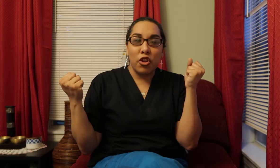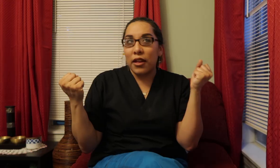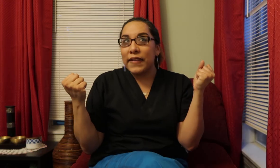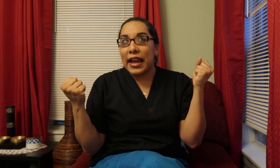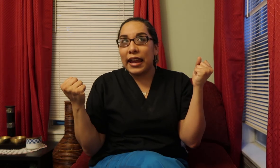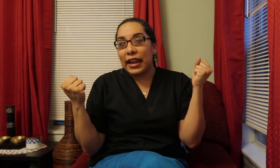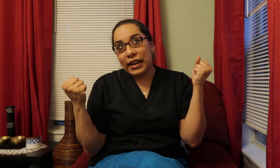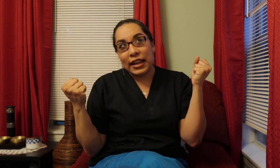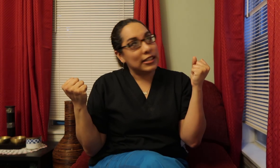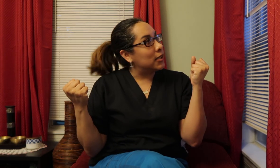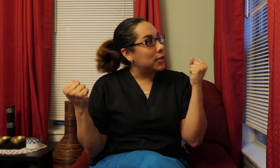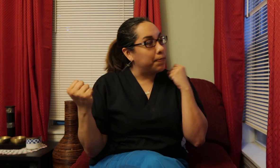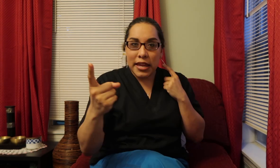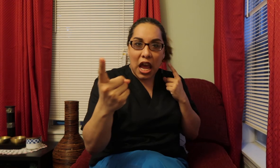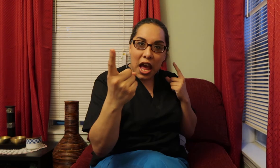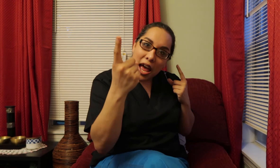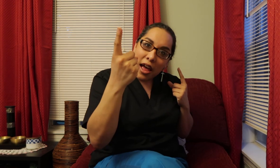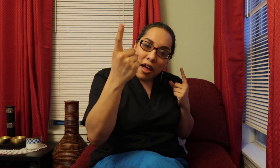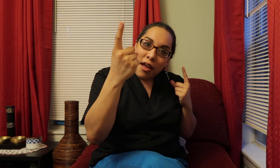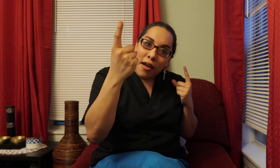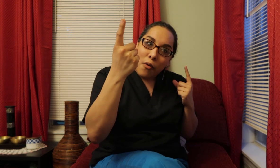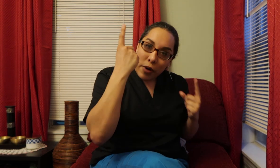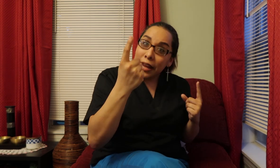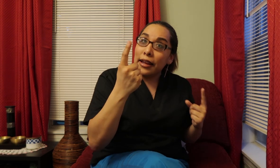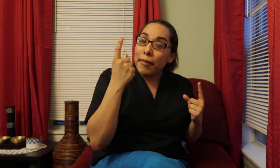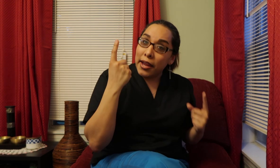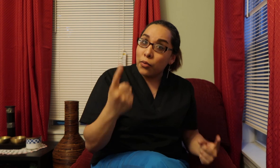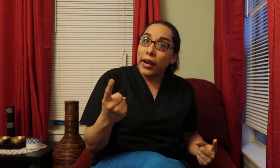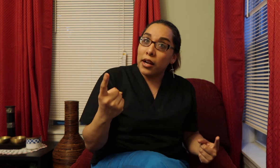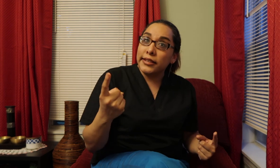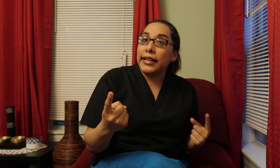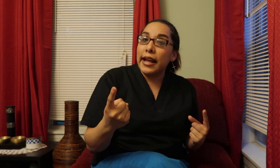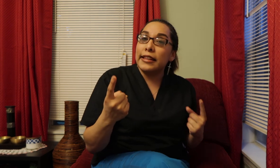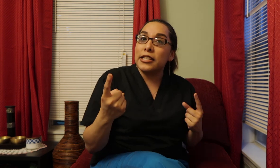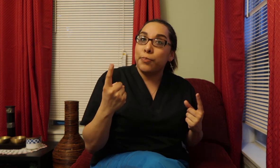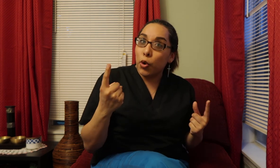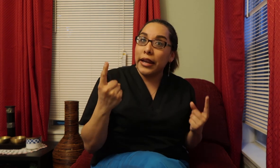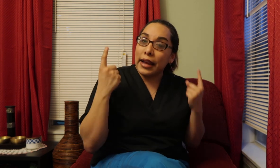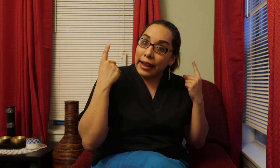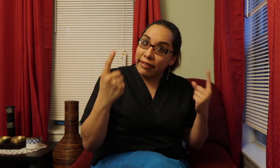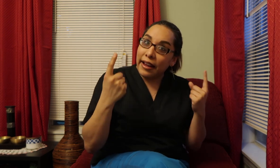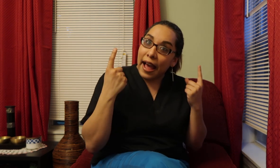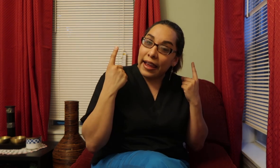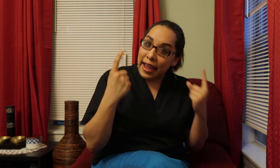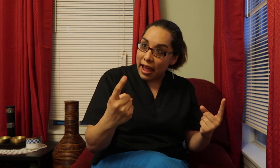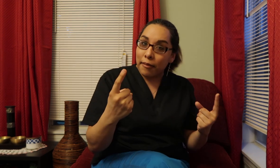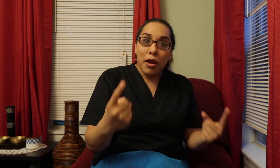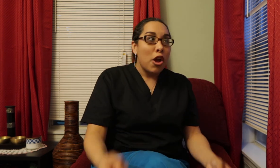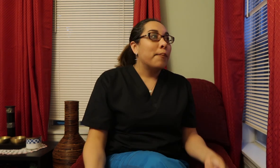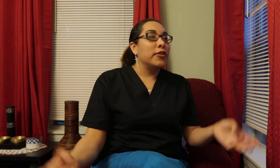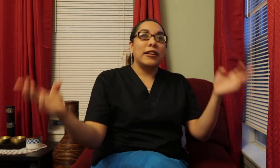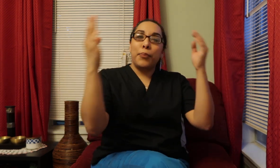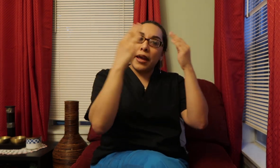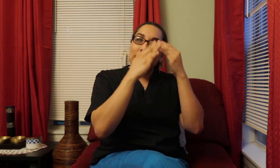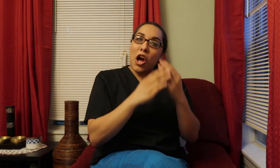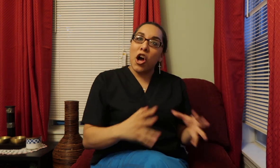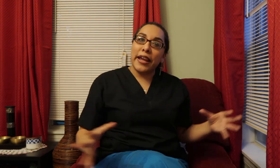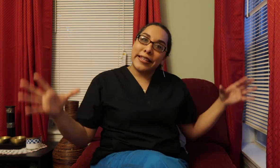Todavía en España Right Am I in the right continent At this point I think I am But después They all get